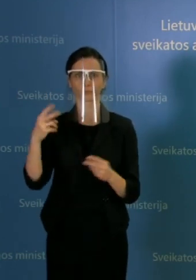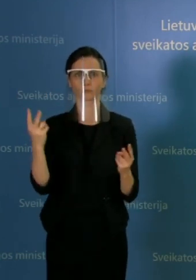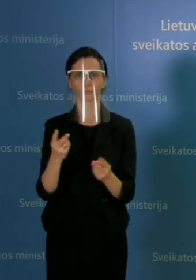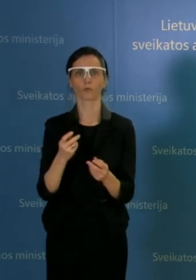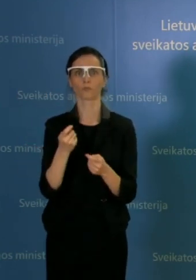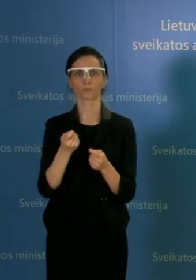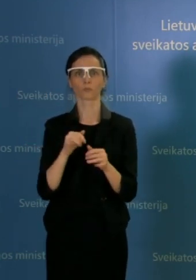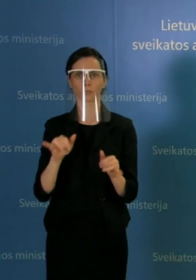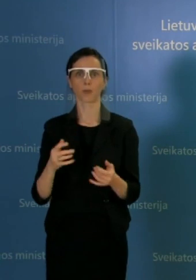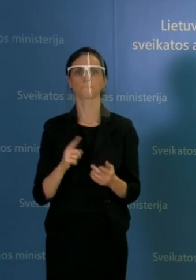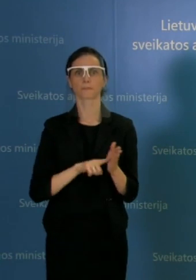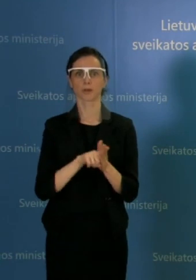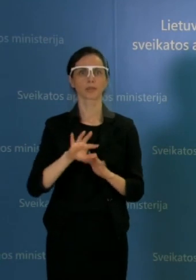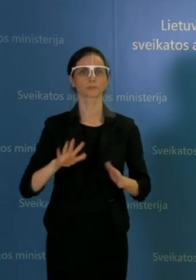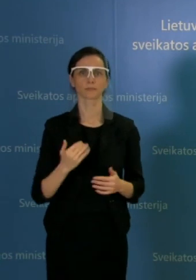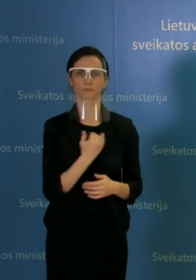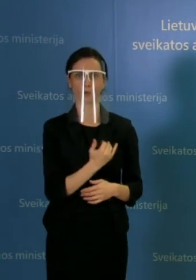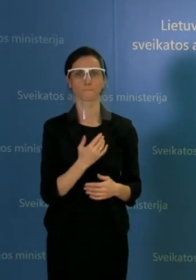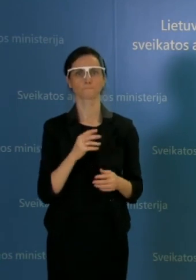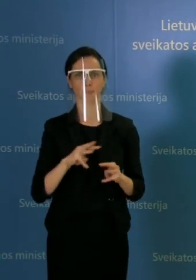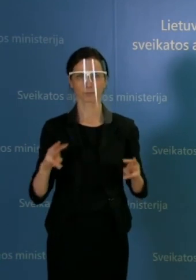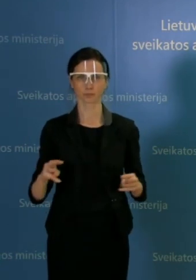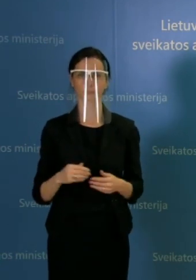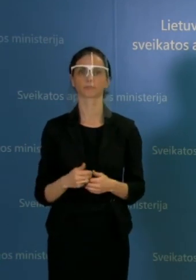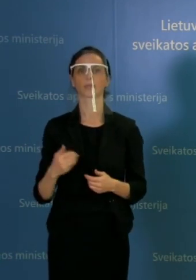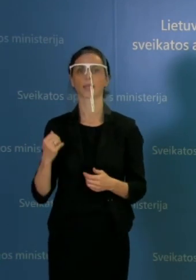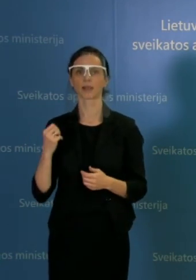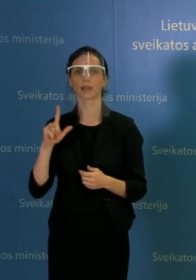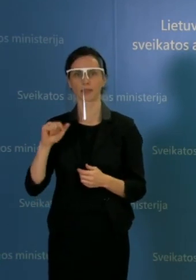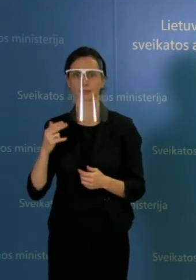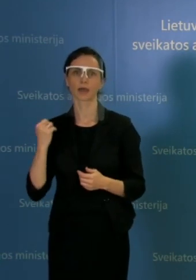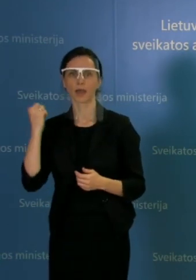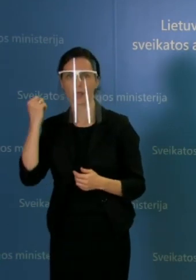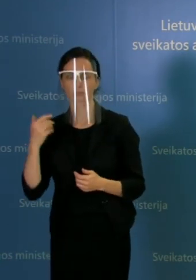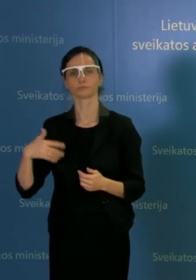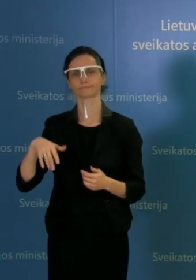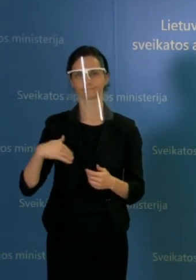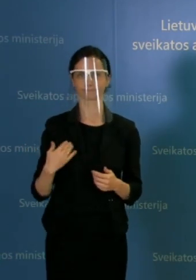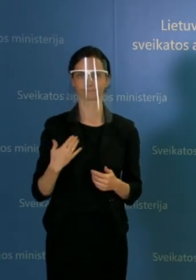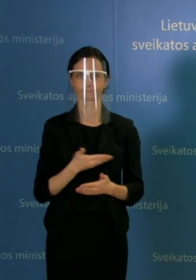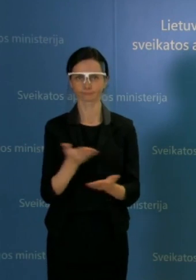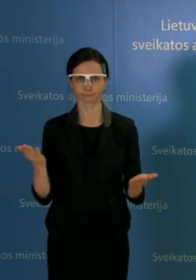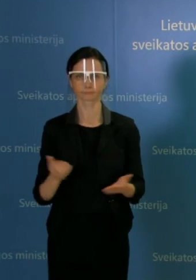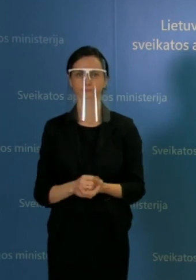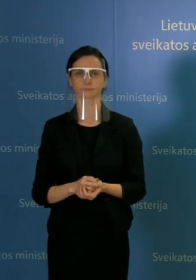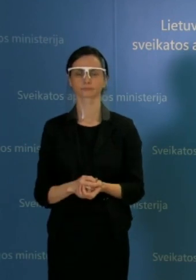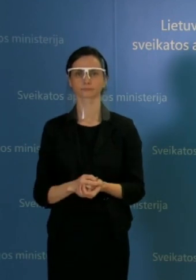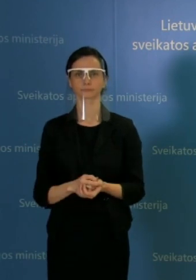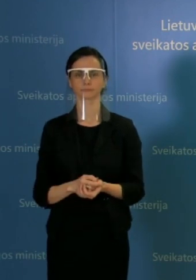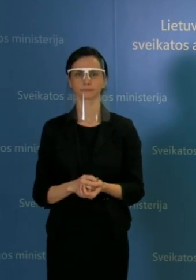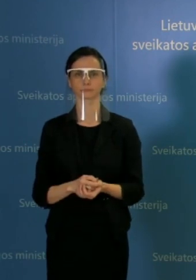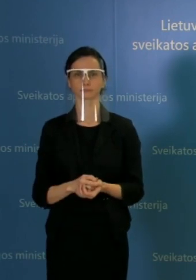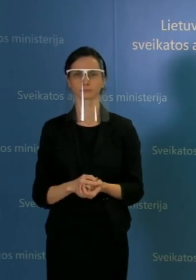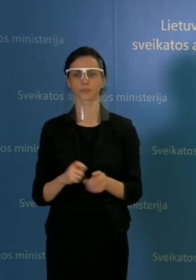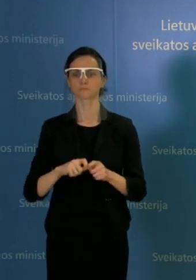ministro. Prašau, ministri. Ačiū, Lina, labą dieną visiems. Tai pradėt gal norėčiau nuo